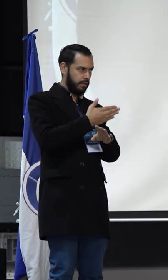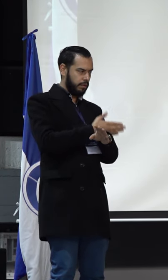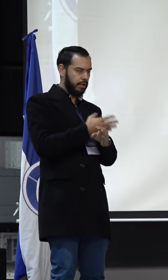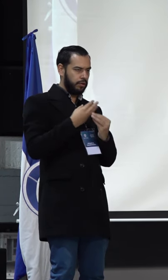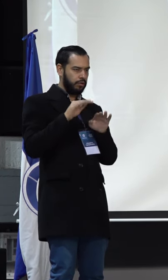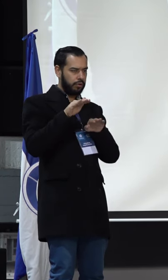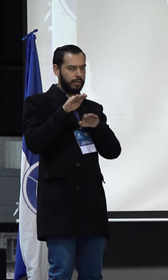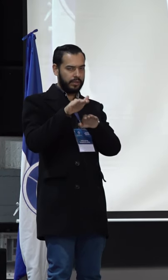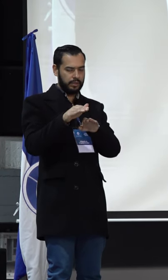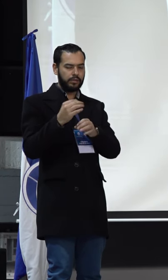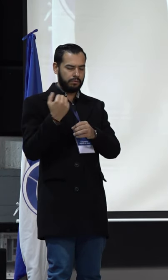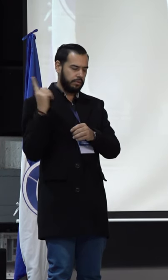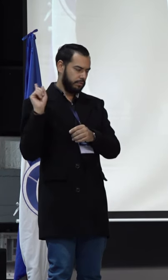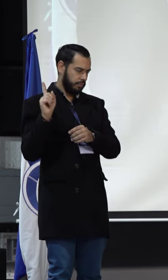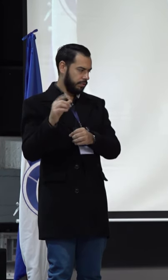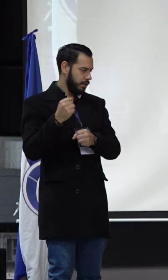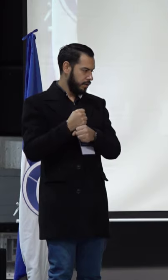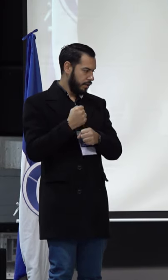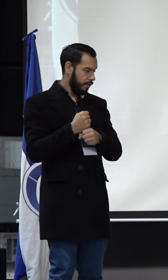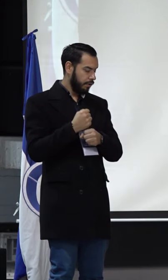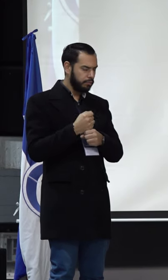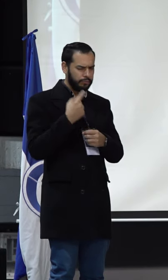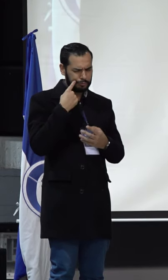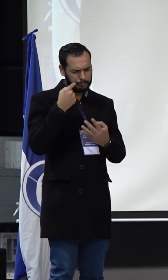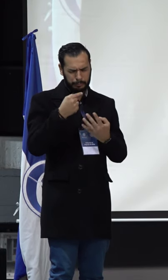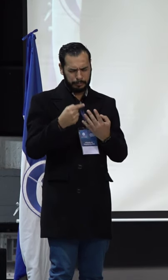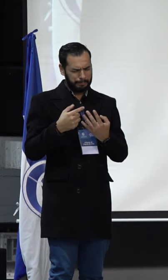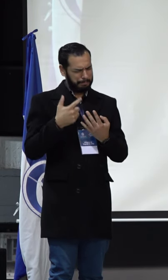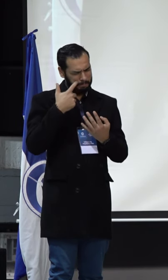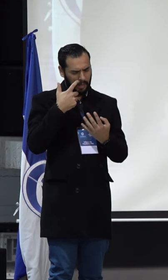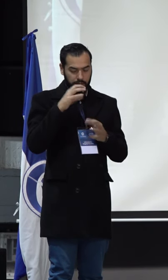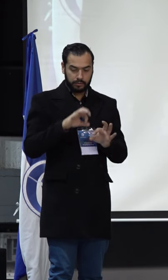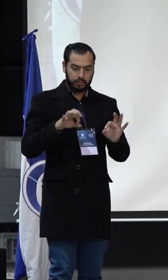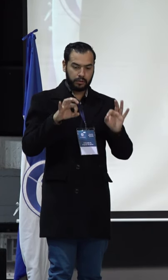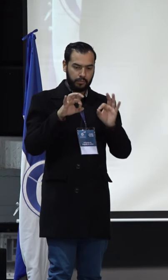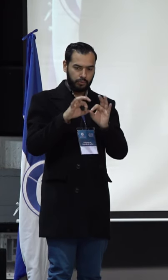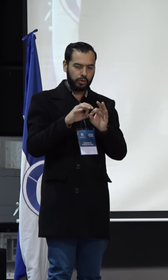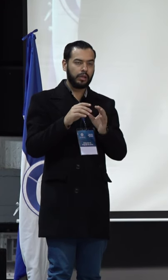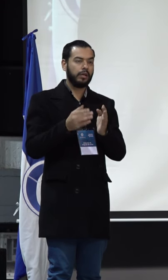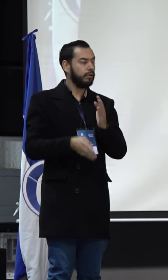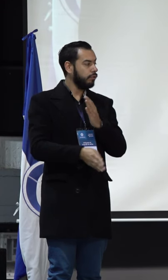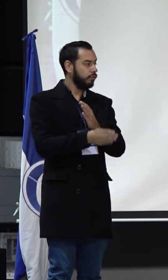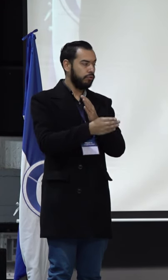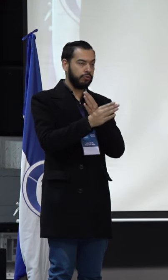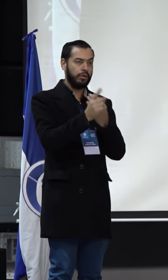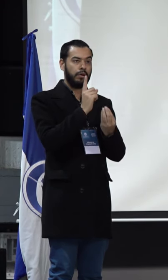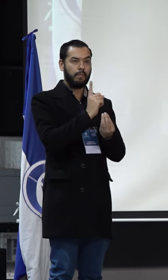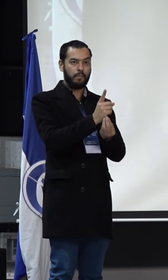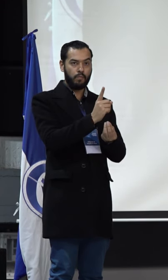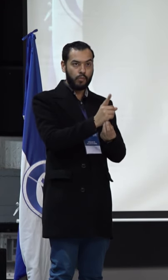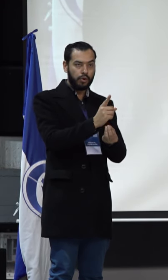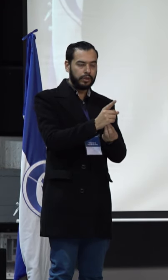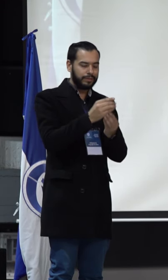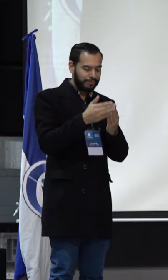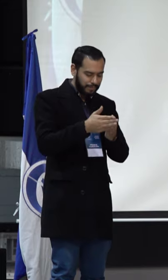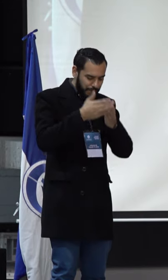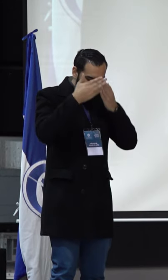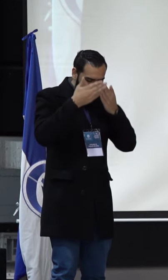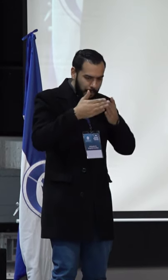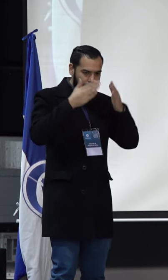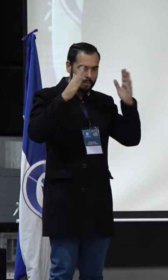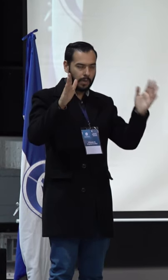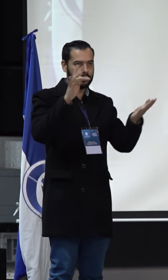del Consejo Superior, aspectos que nos parece importante y continuar con ese tipo de políticas que amplían los marcos de participación.